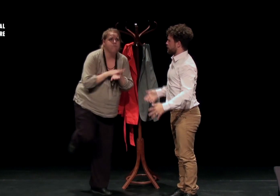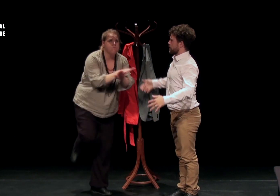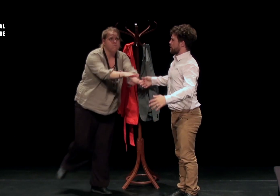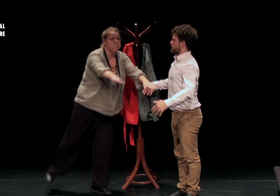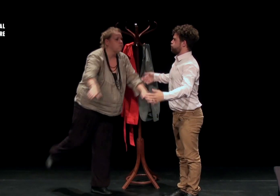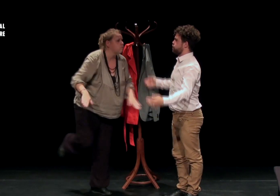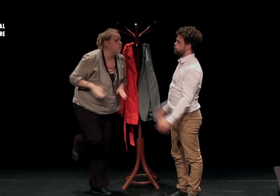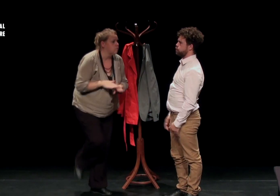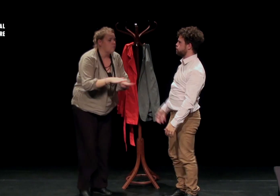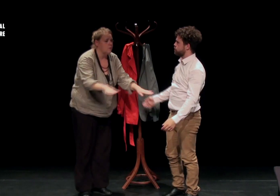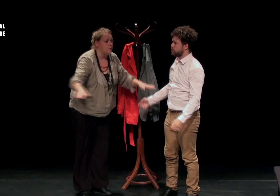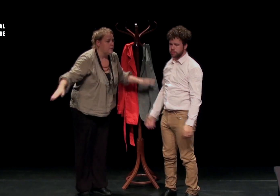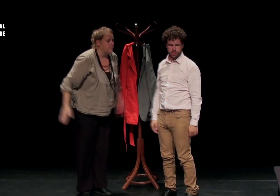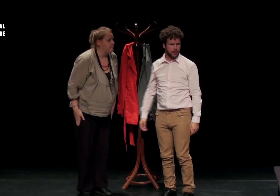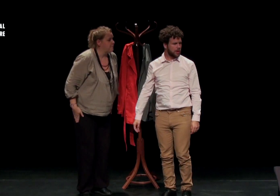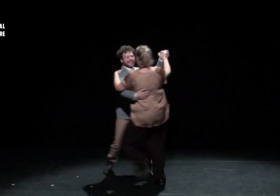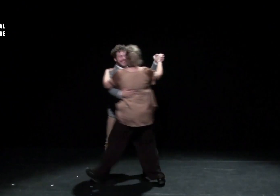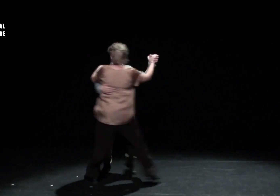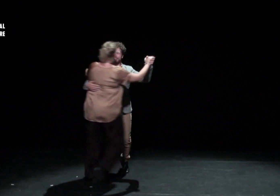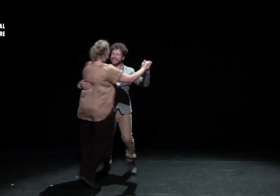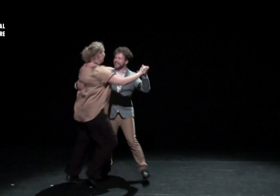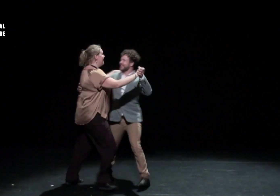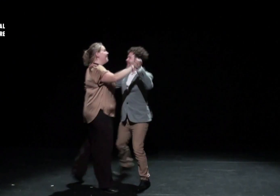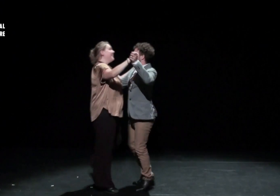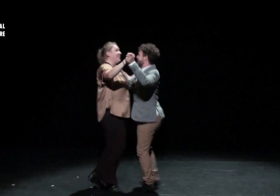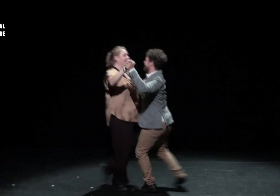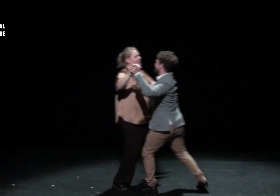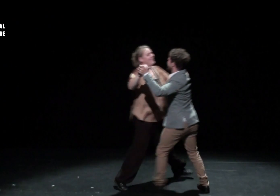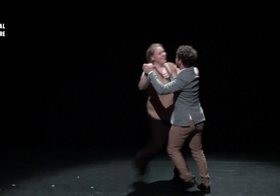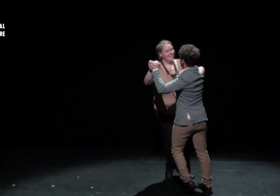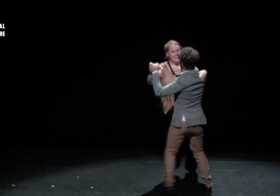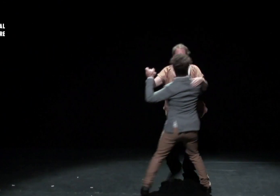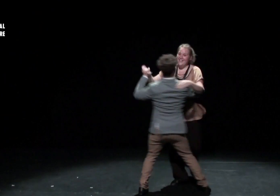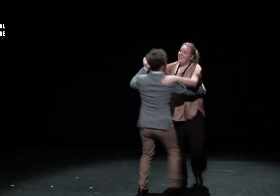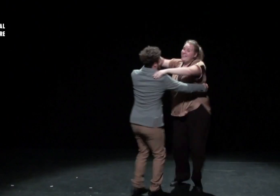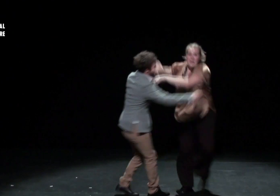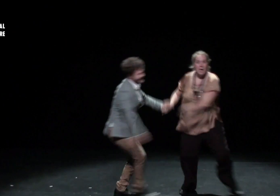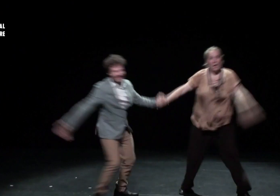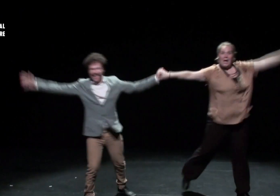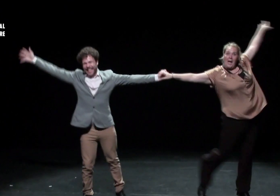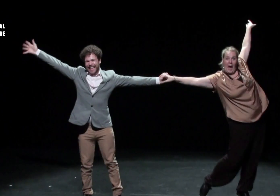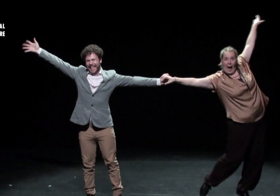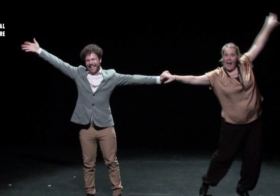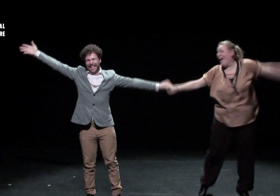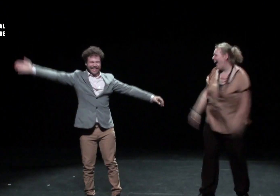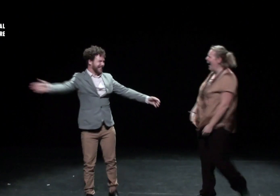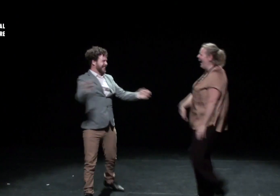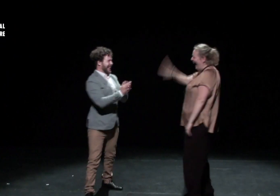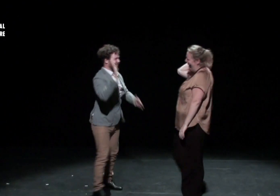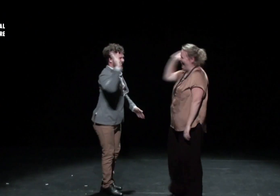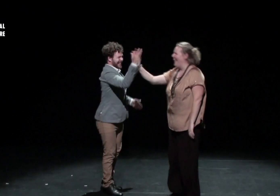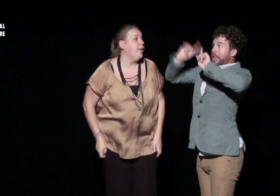bah